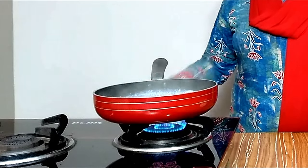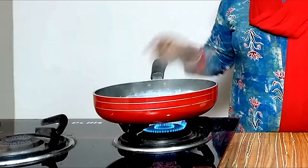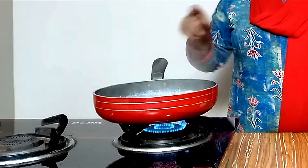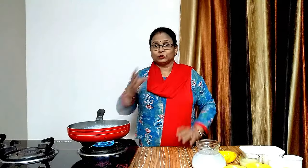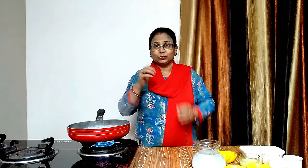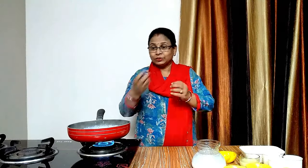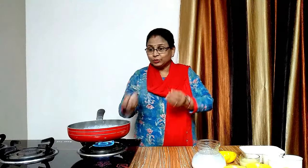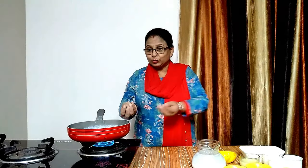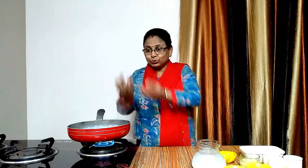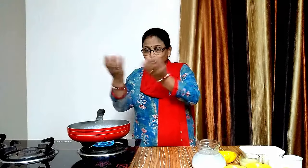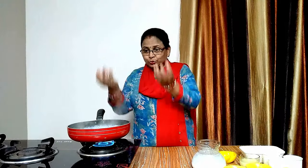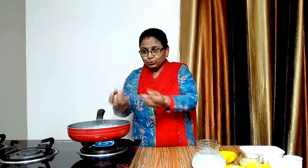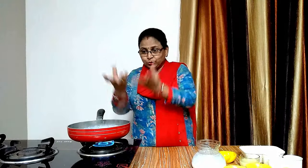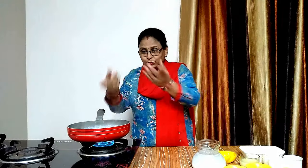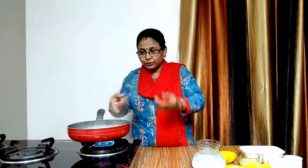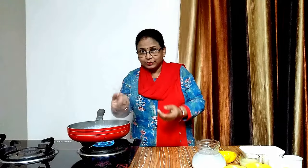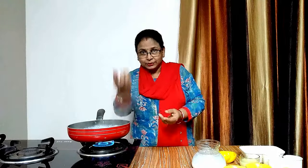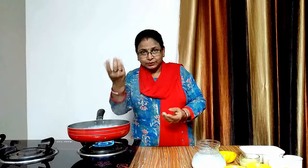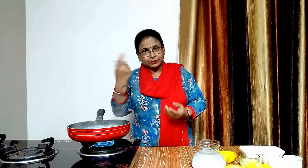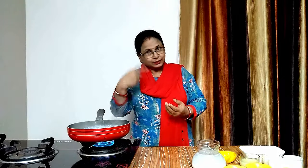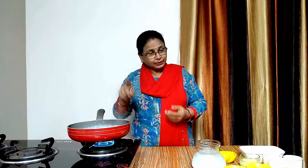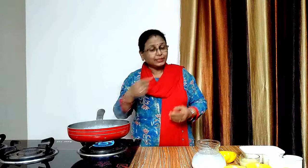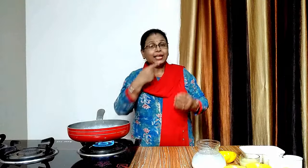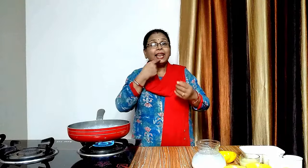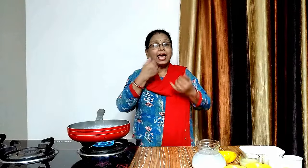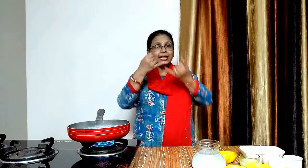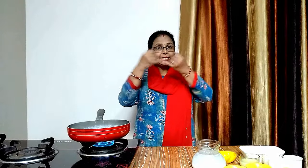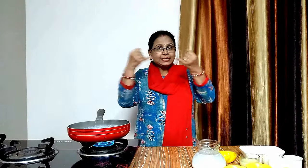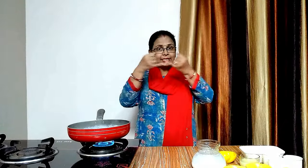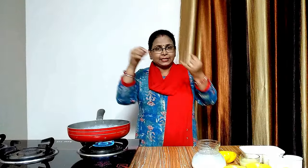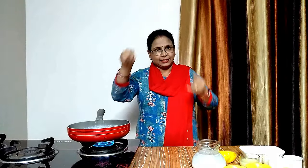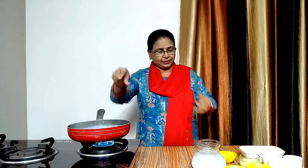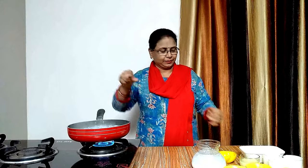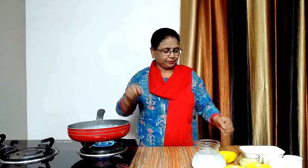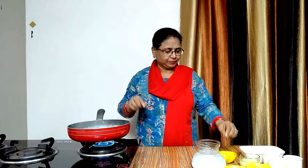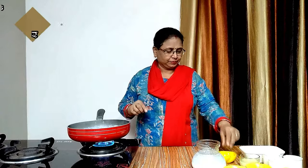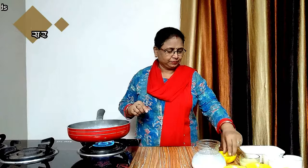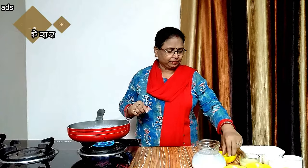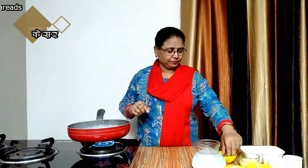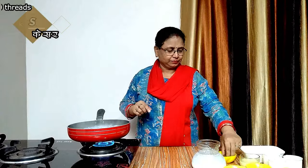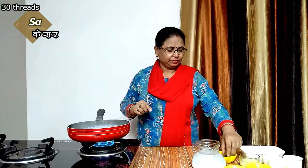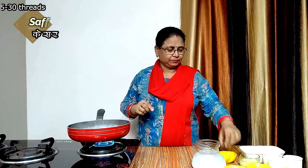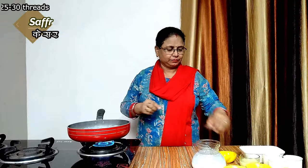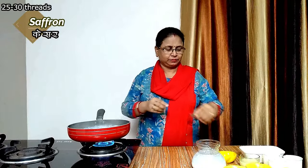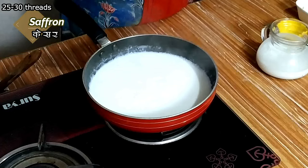जब दूद में से धुआ आ जाए तब उसमें 20-25 के सरकेदे से डालेंगे और चला लेंगे